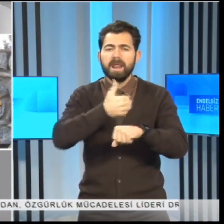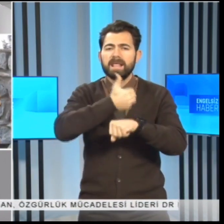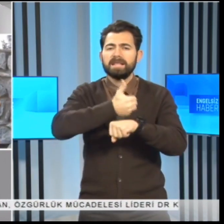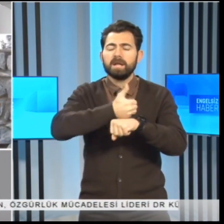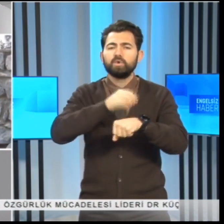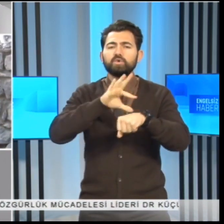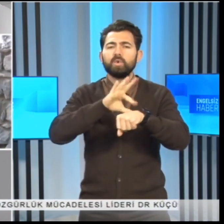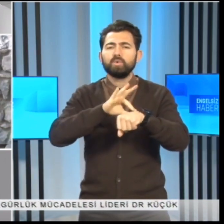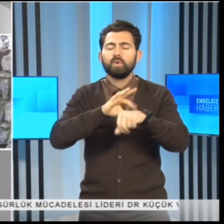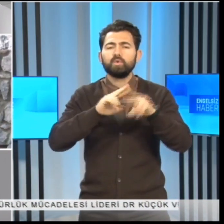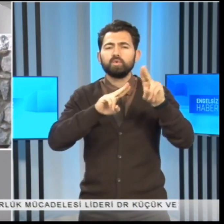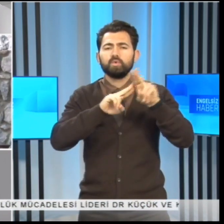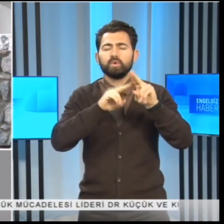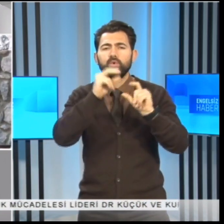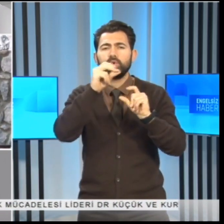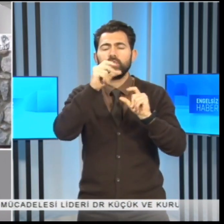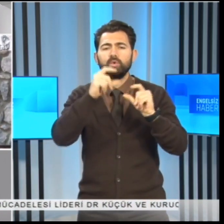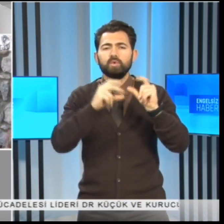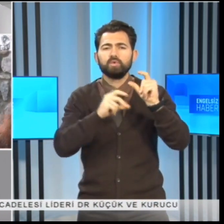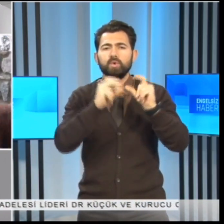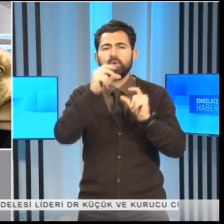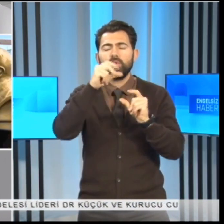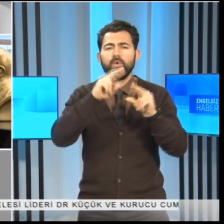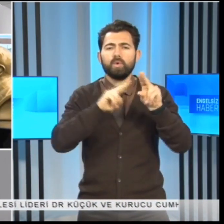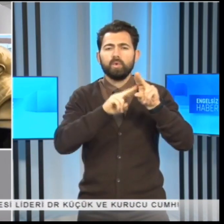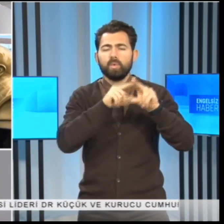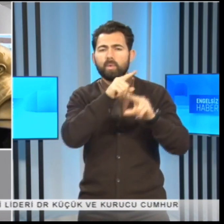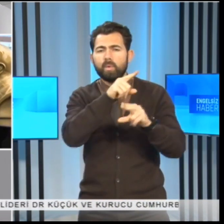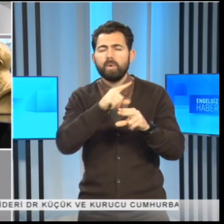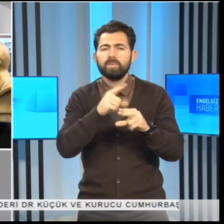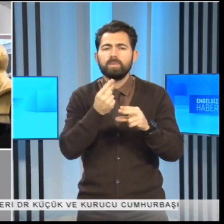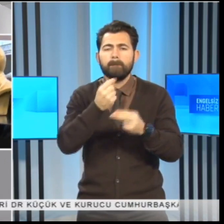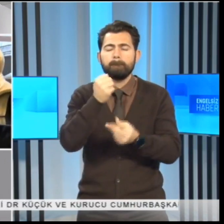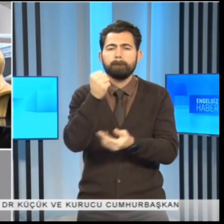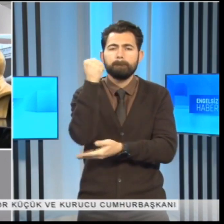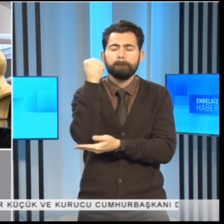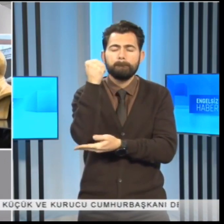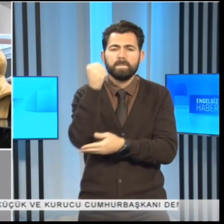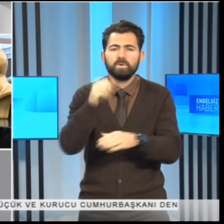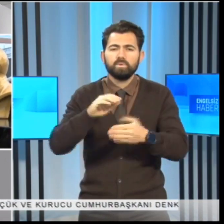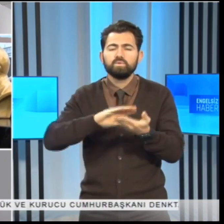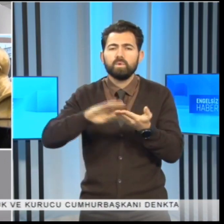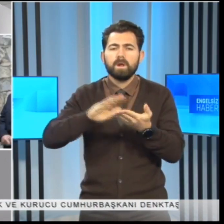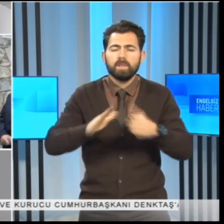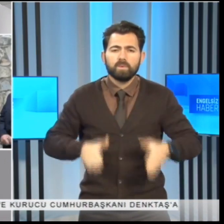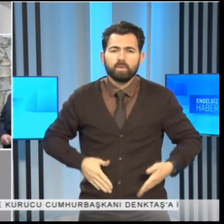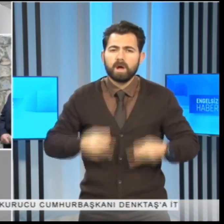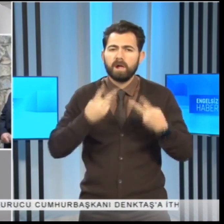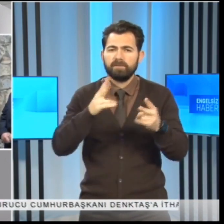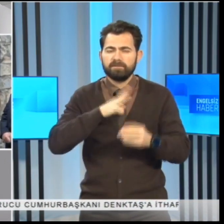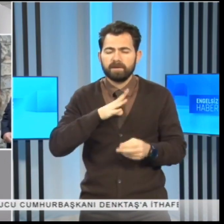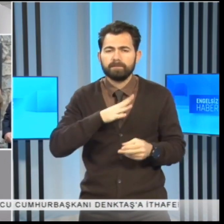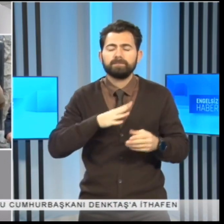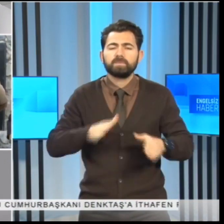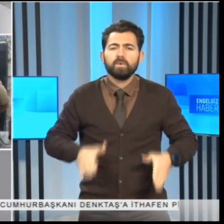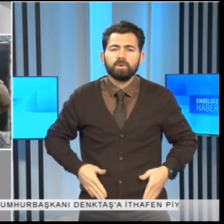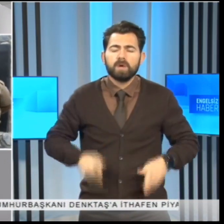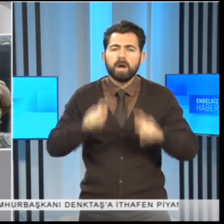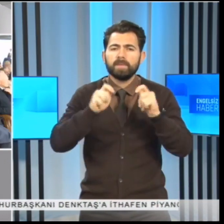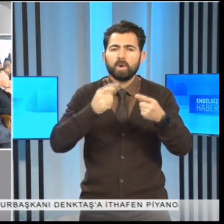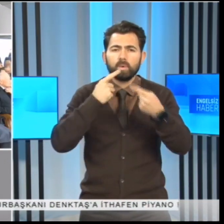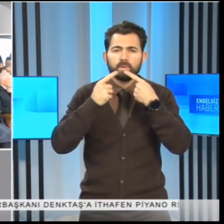Doktor Küç'ün büstleri düzenlenen törenle açıldı. Törende yapılan konuşmalarda